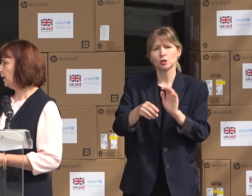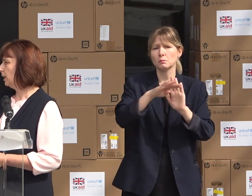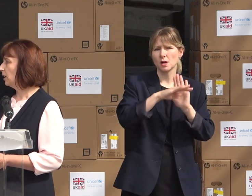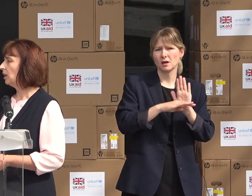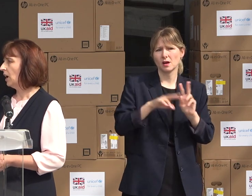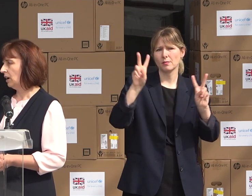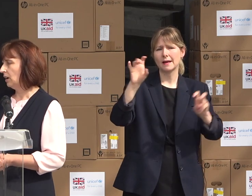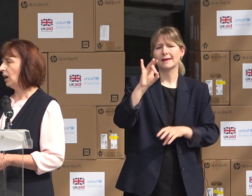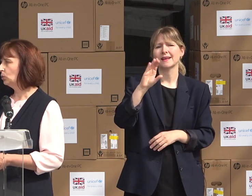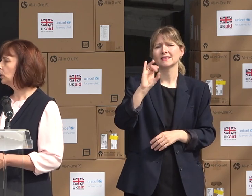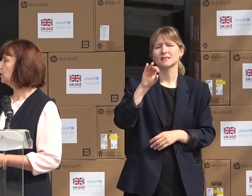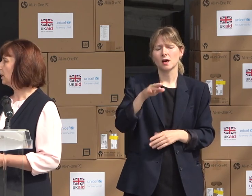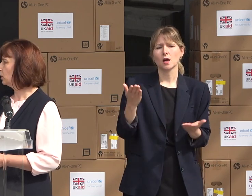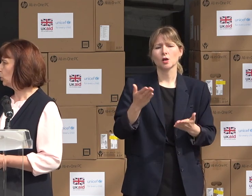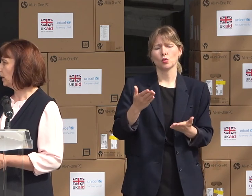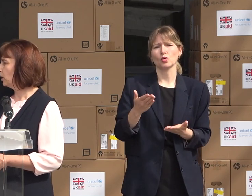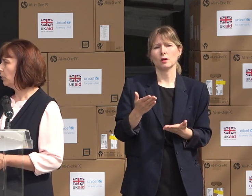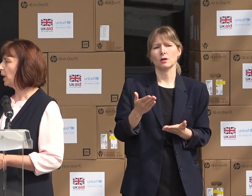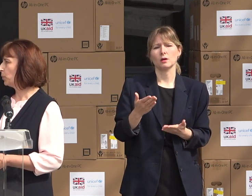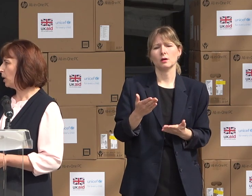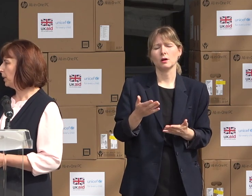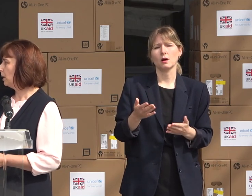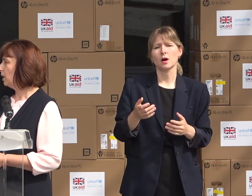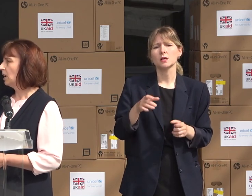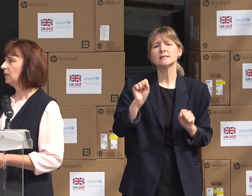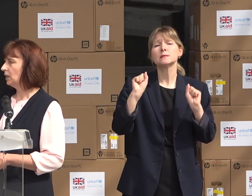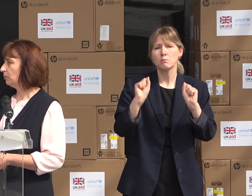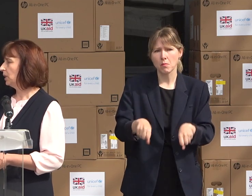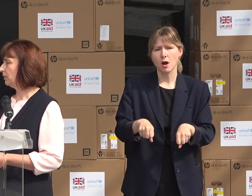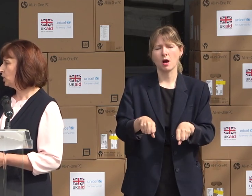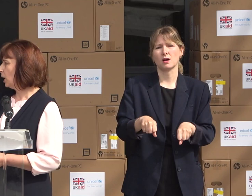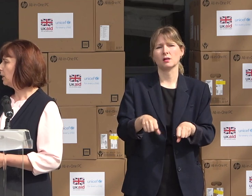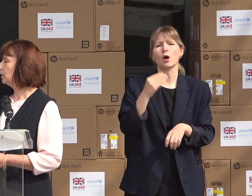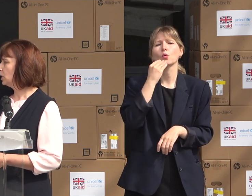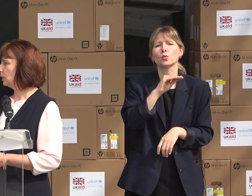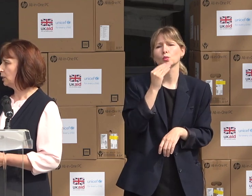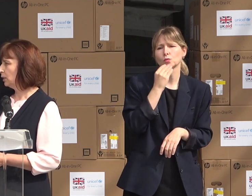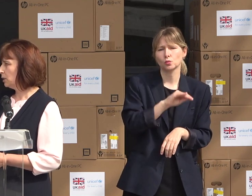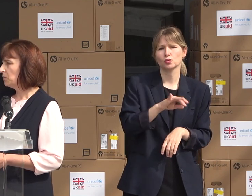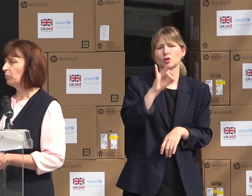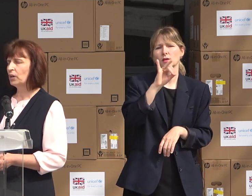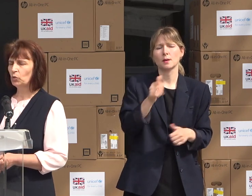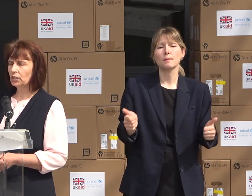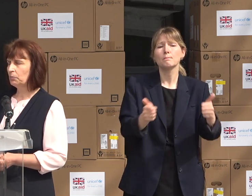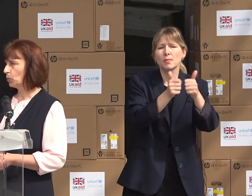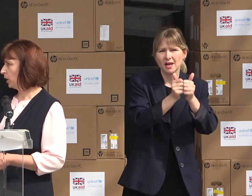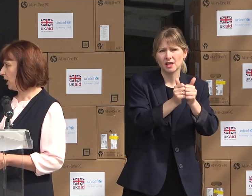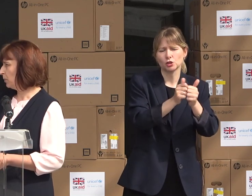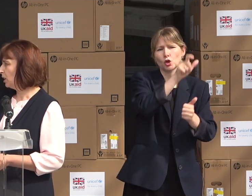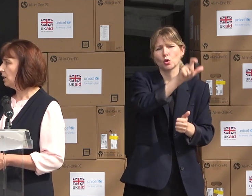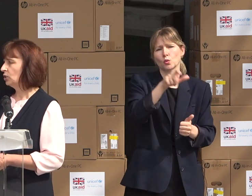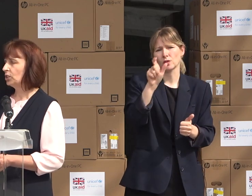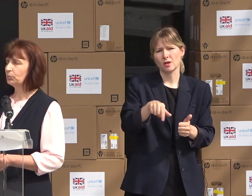care a adus în teritorii mai aproape de beneficiari, de cetățeni, mai multe